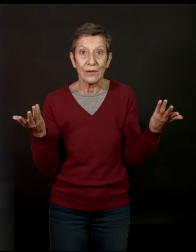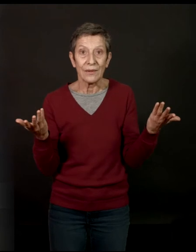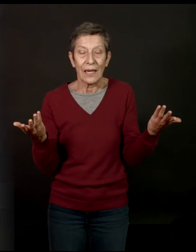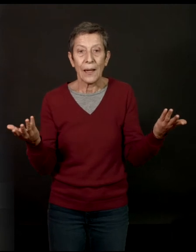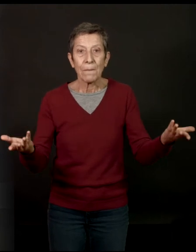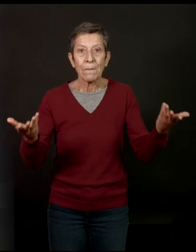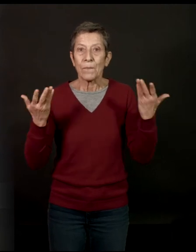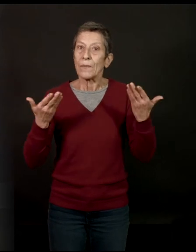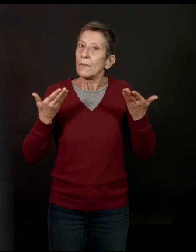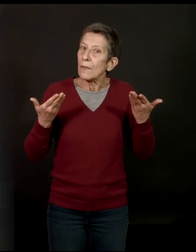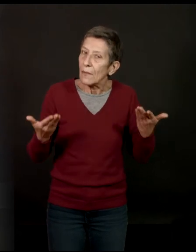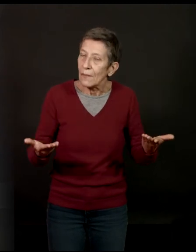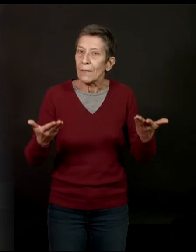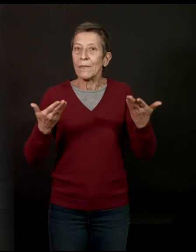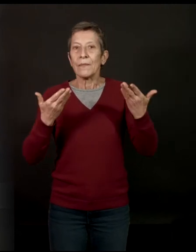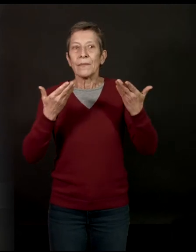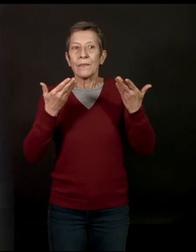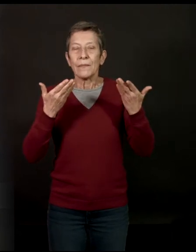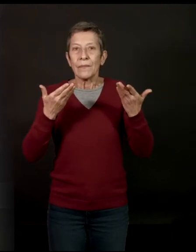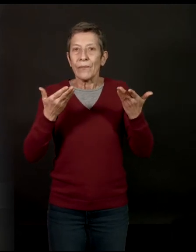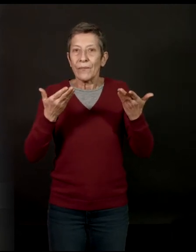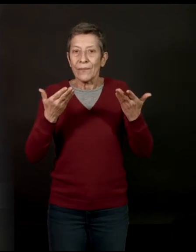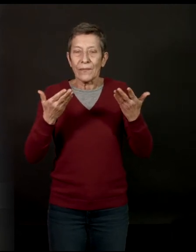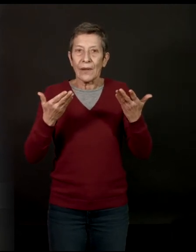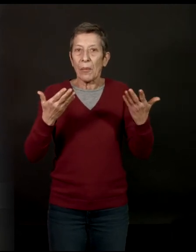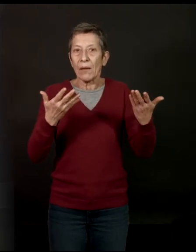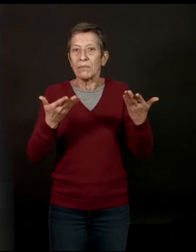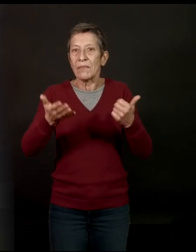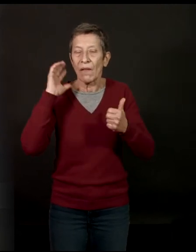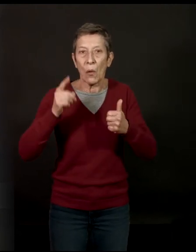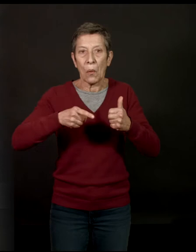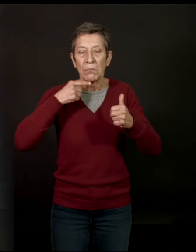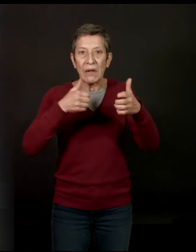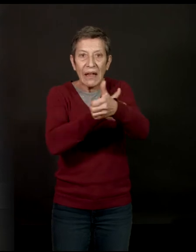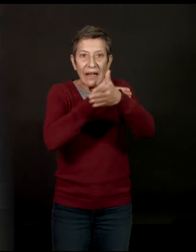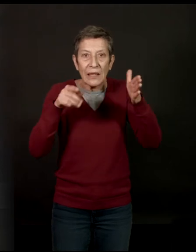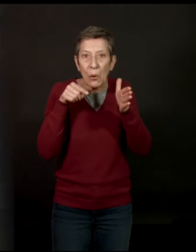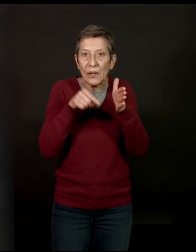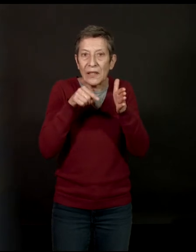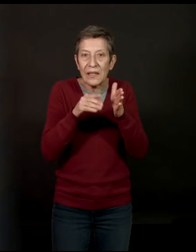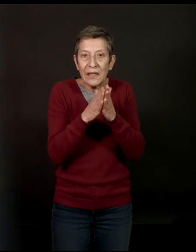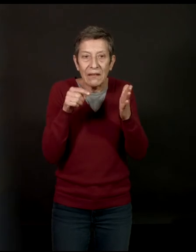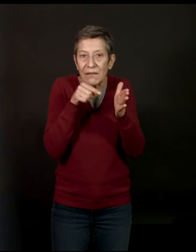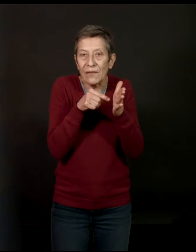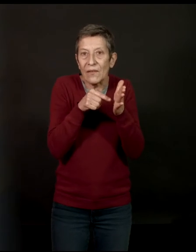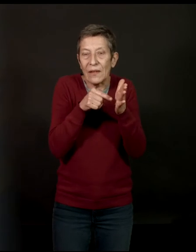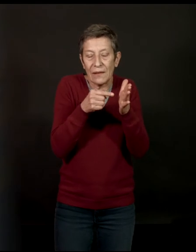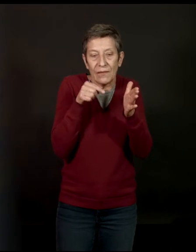Et donc, ça a commencé à sortir d'une sous-catégorie, en tout cas, dans ce qui est imprimé, par les romans, par